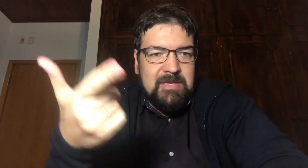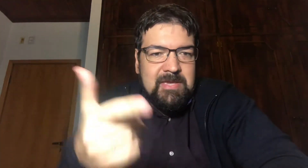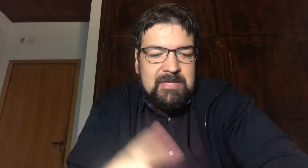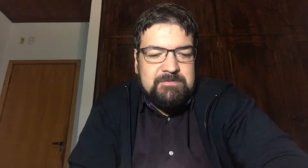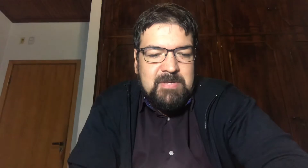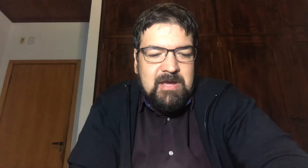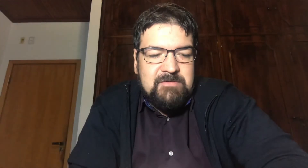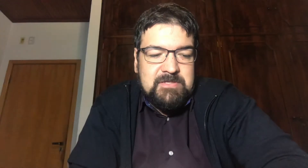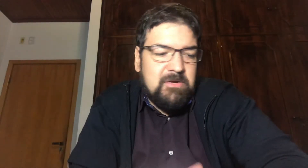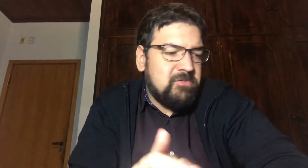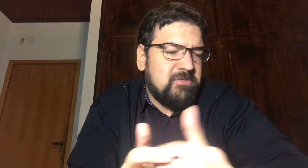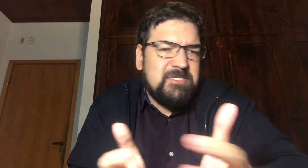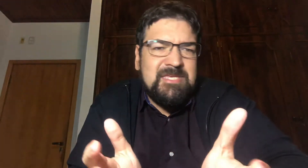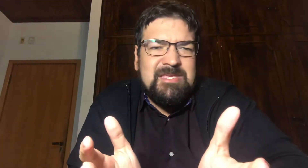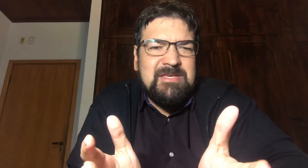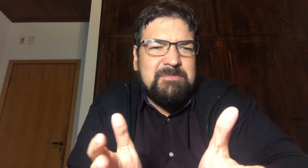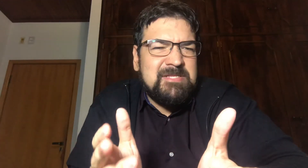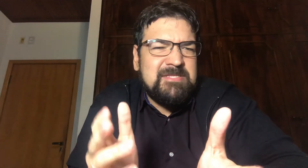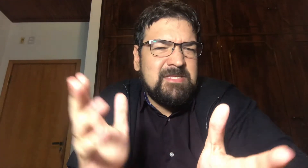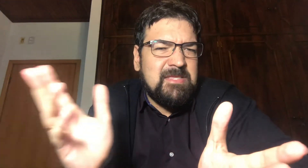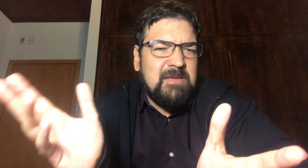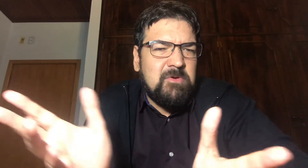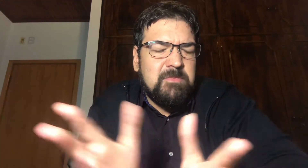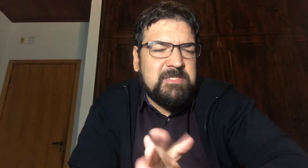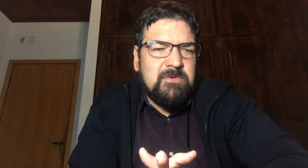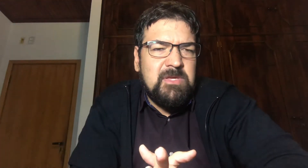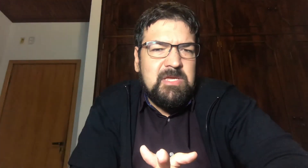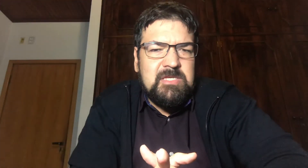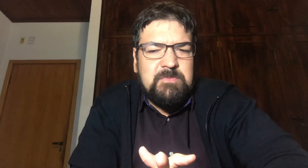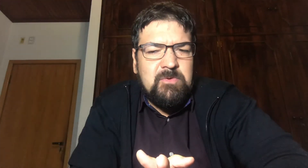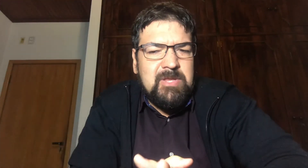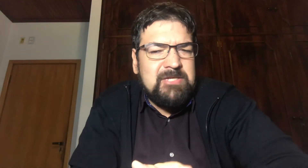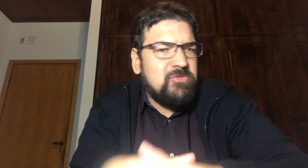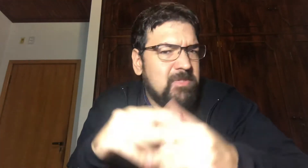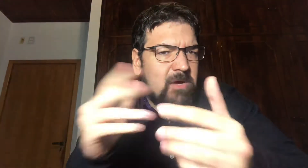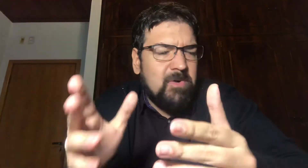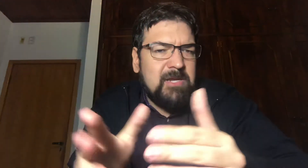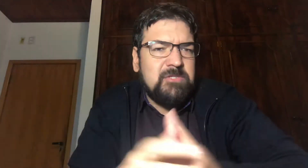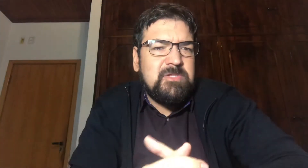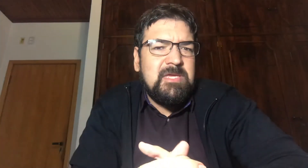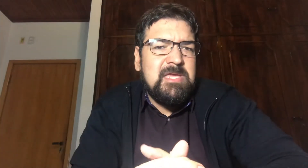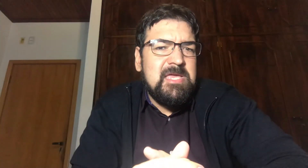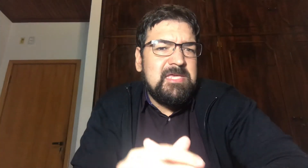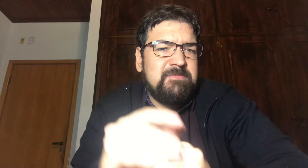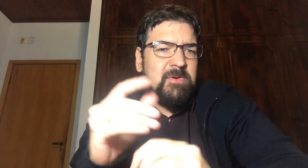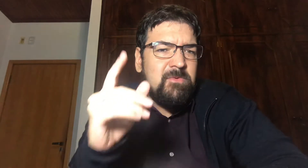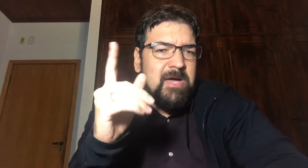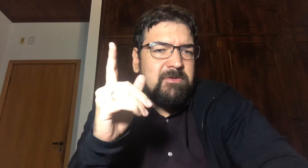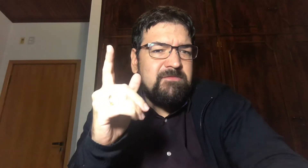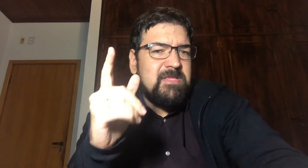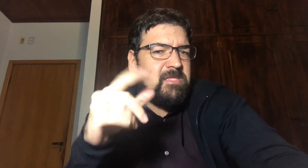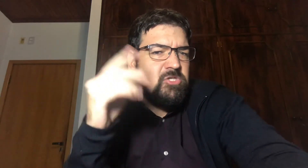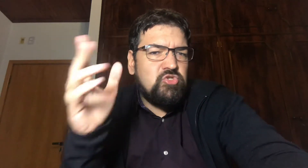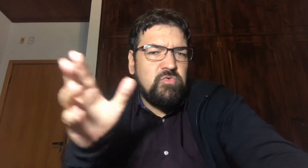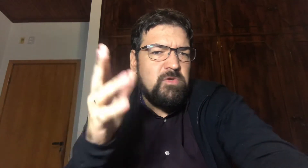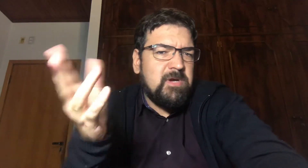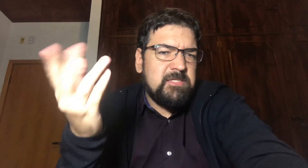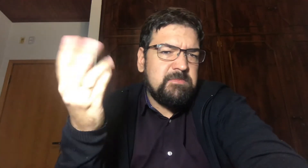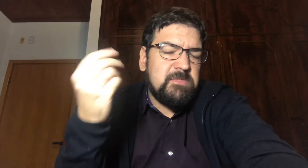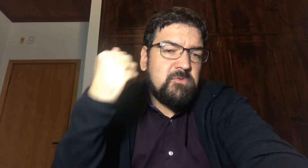esperava Ontem eu disse que A partir de setembro Começaram a especular Isso não, cara Isso daí Especularam na verdade Em junho Antes mesmo